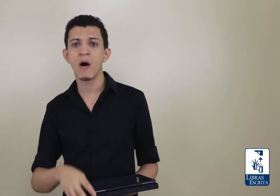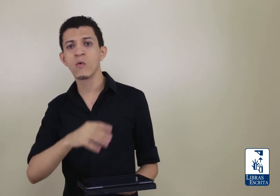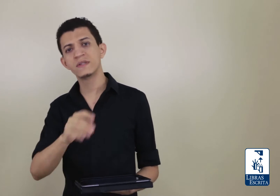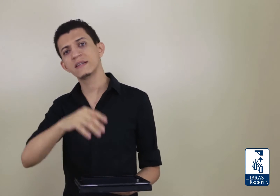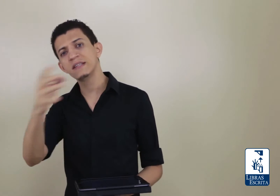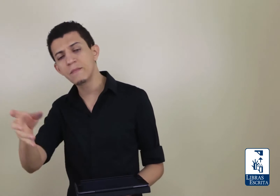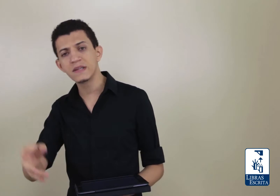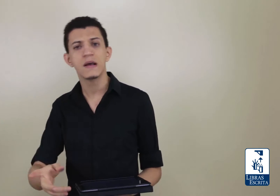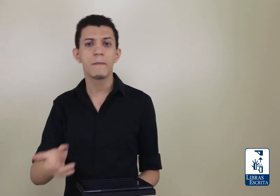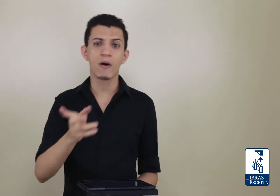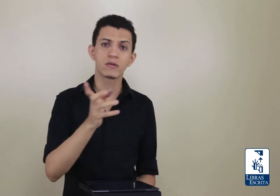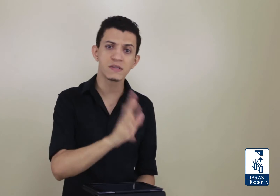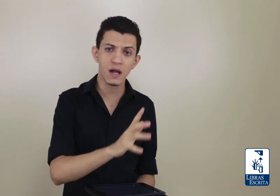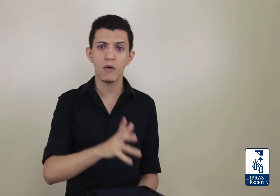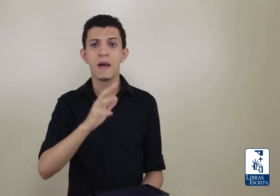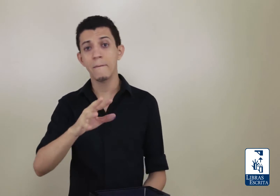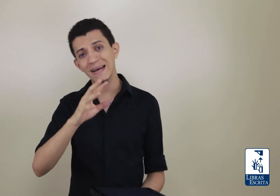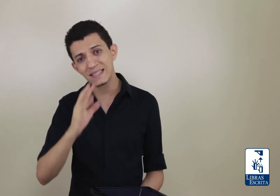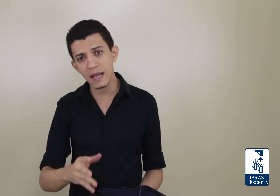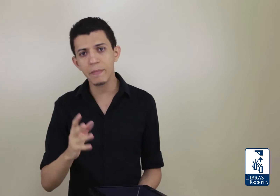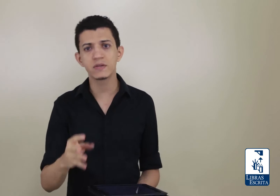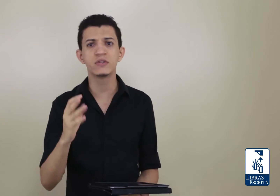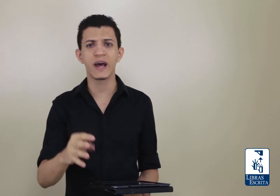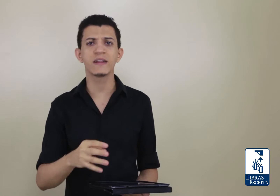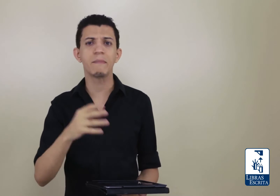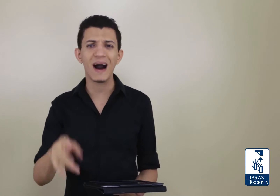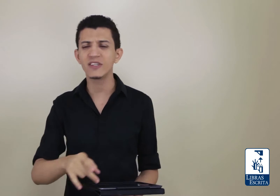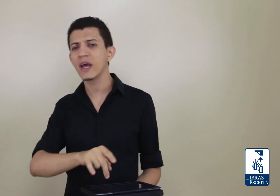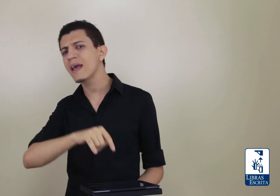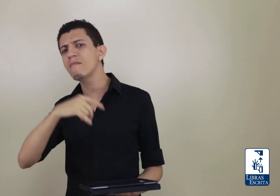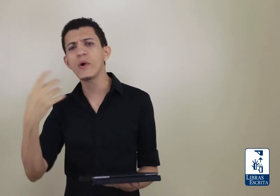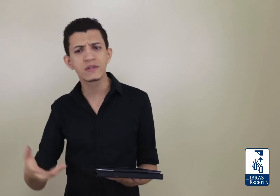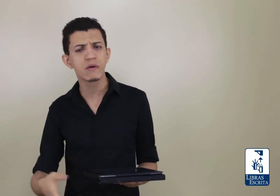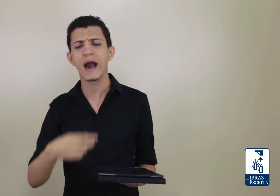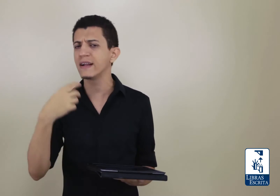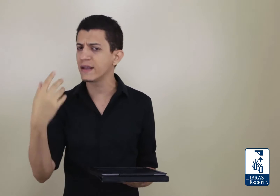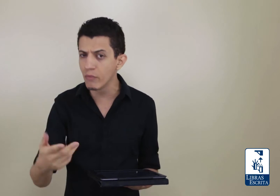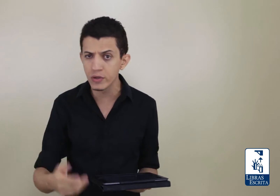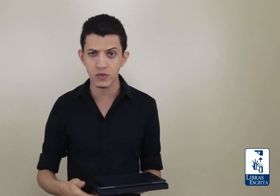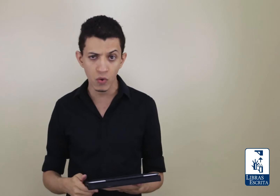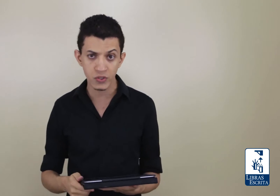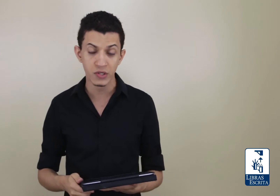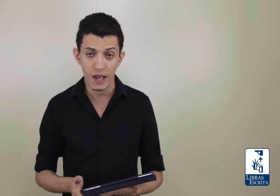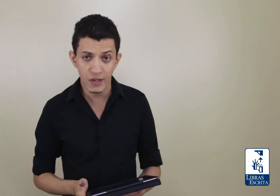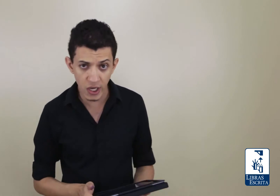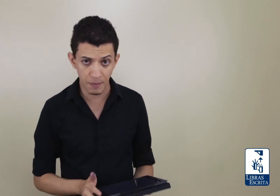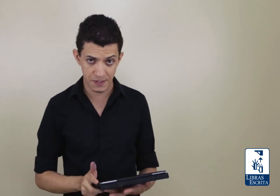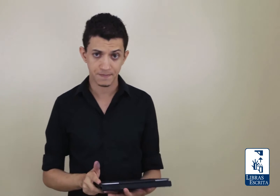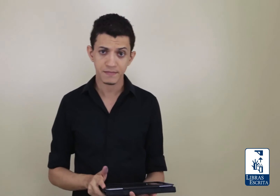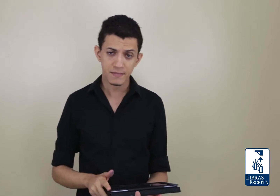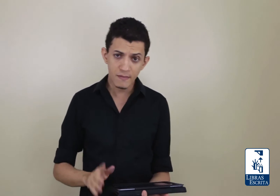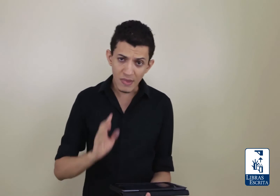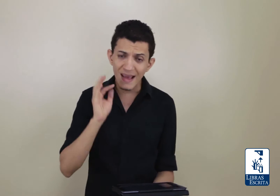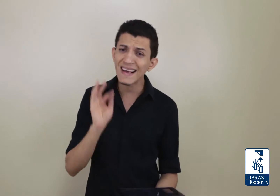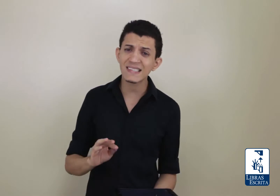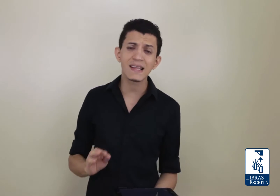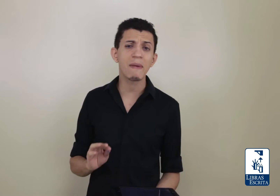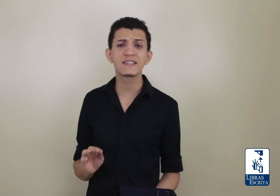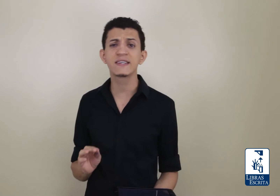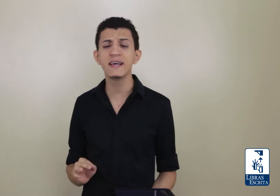Para alguns é simples, para outros não. Mas sempre isso gera debate em muitos lugares, em muitos cursos de Libras. E essa temática aqui